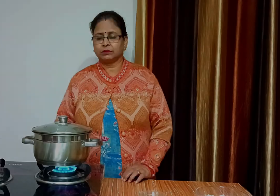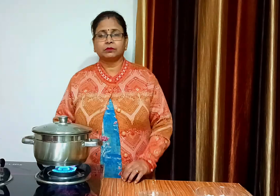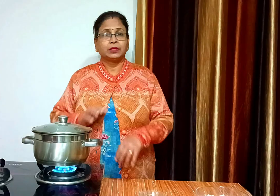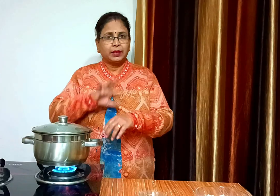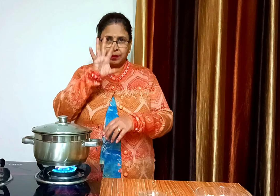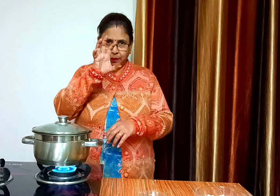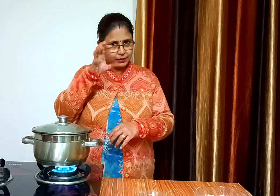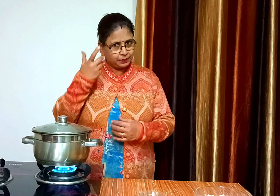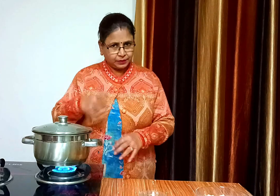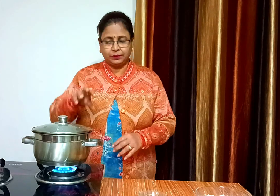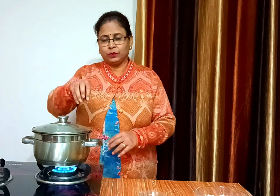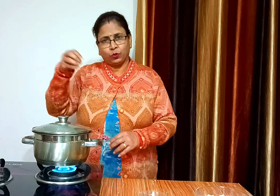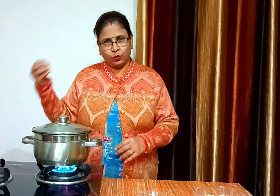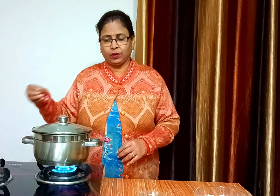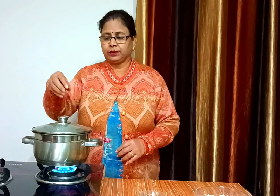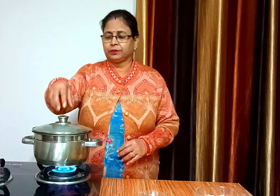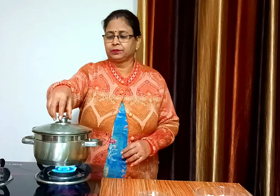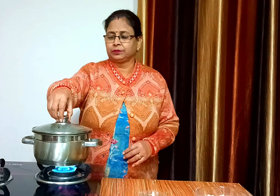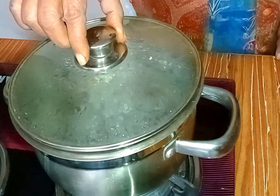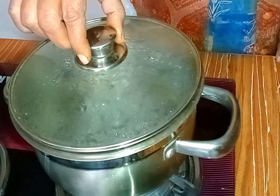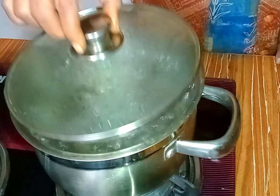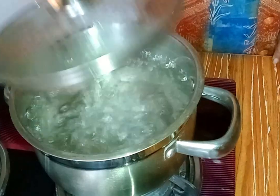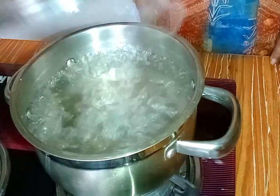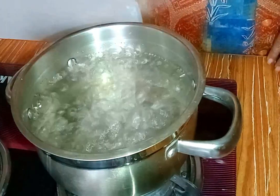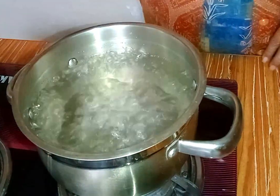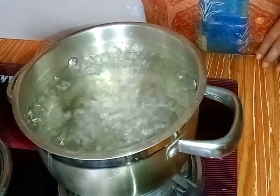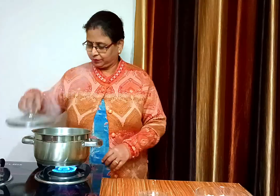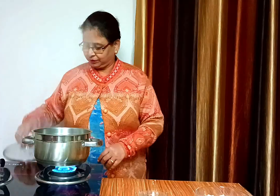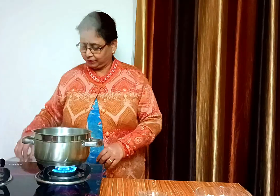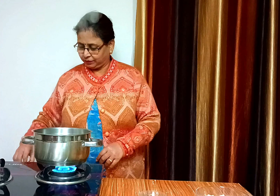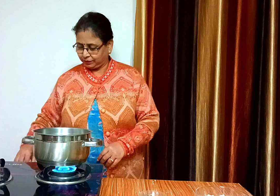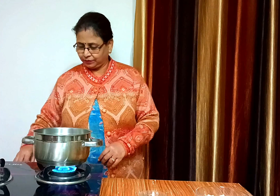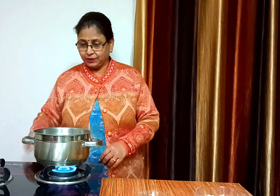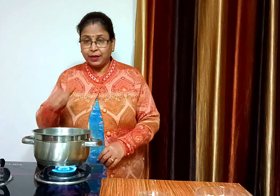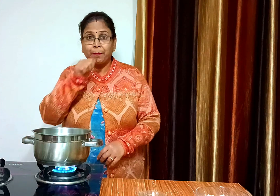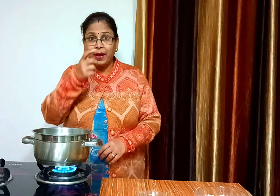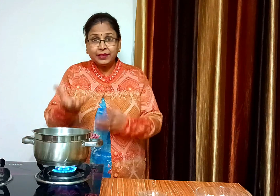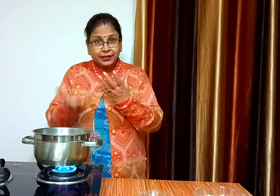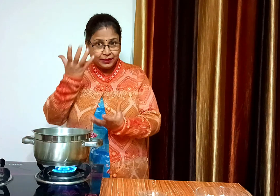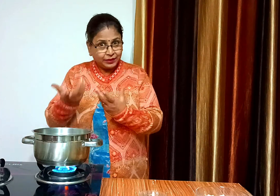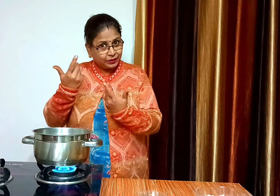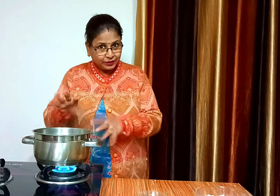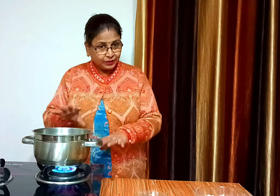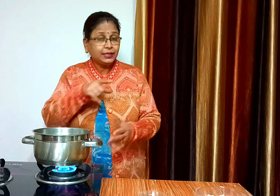करीब पांच मिन्ट हो गई है अब इसे खोल कर देख लेंगे और पानी में भी उबाल आ गया है